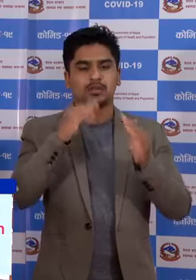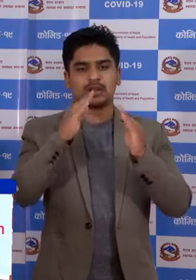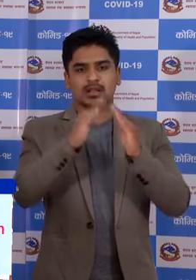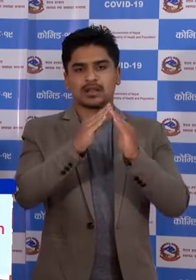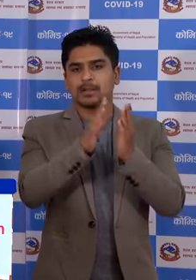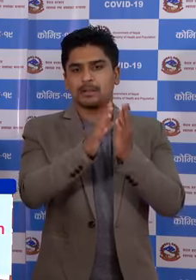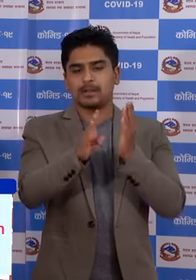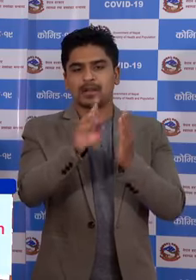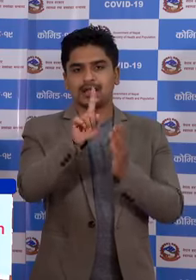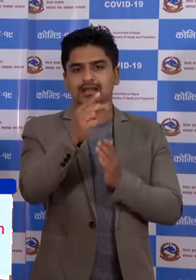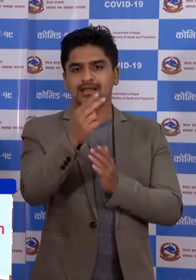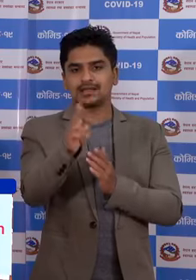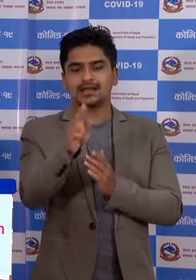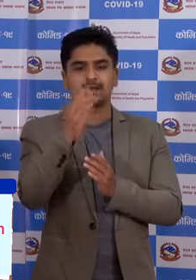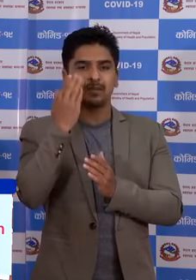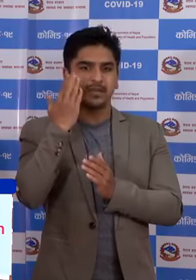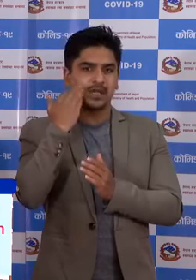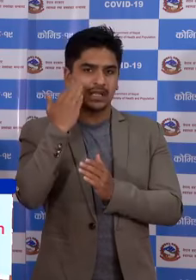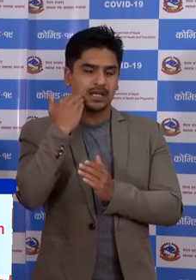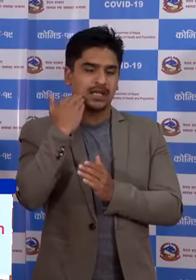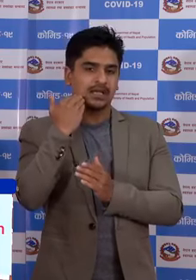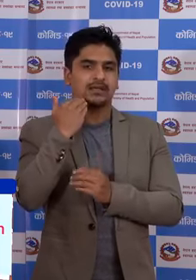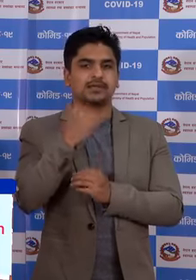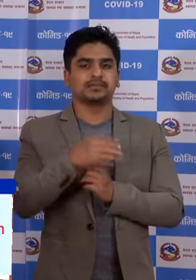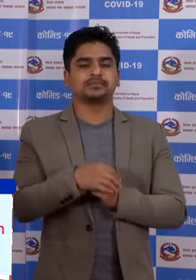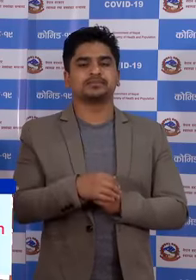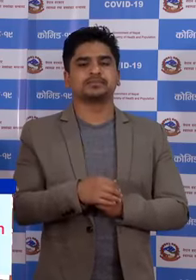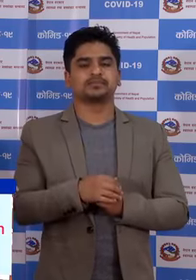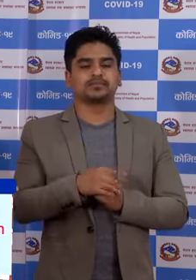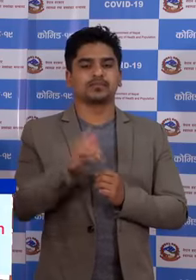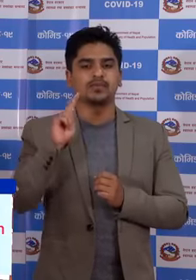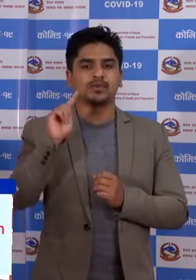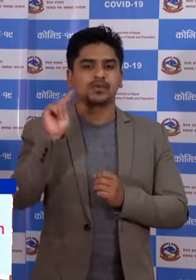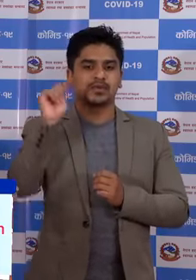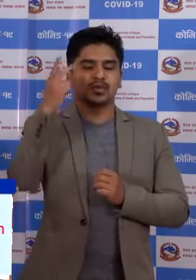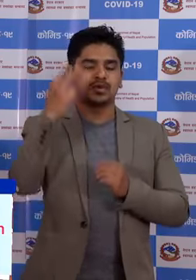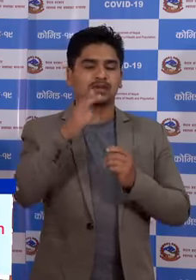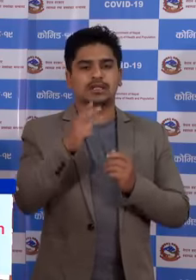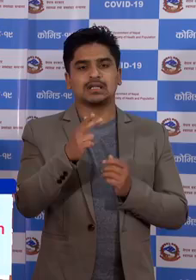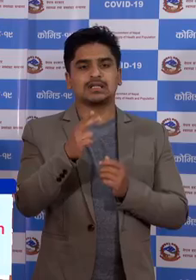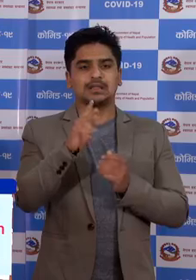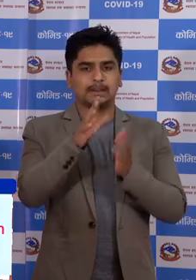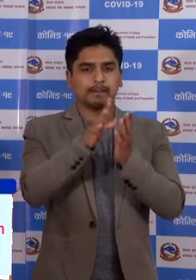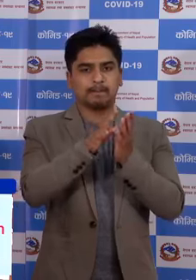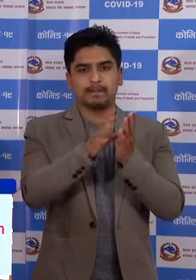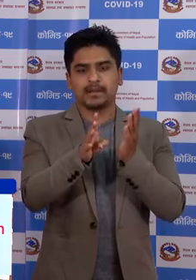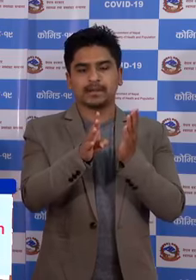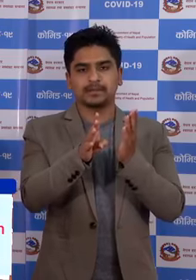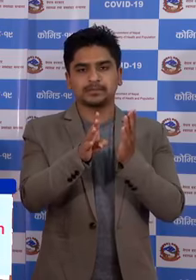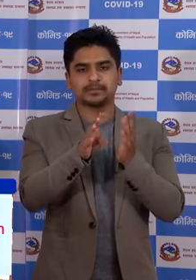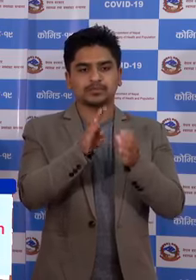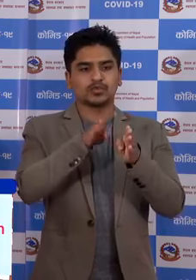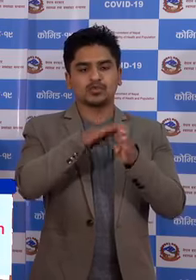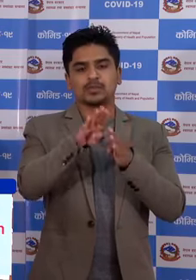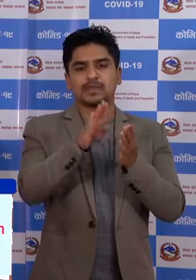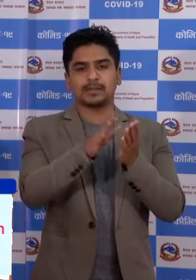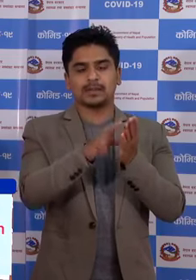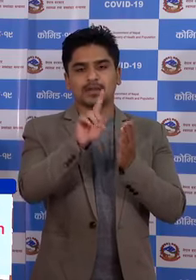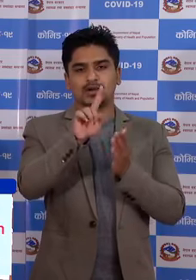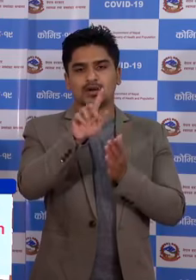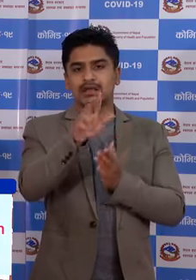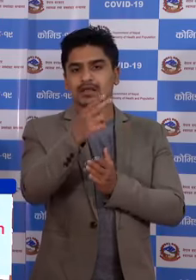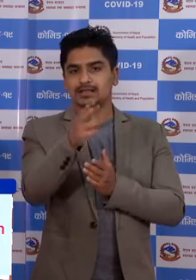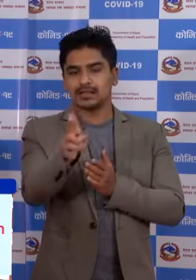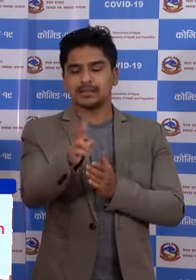बाट चैं 1 जना महिला कोणाली स्वाष्थ विज्यान प्रतिष्टान जुम्मला बाट 18